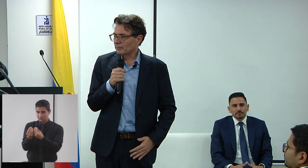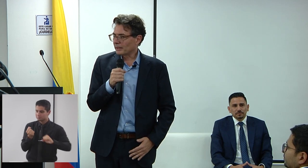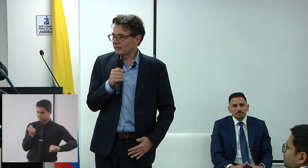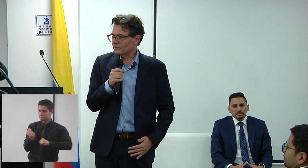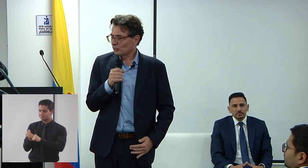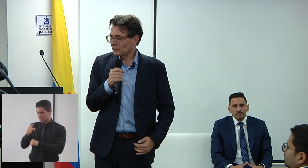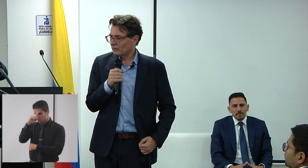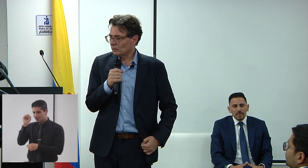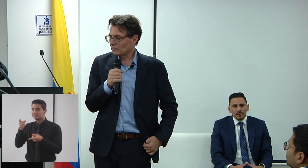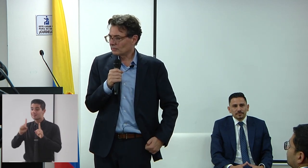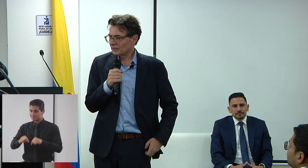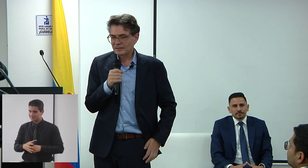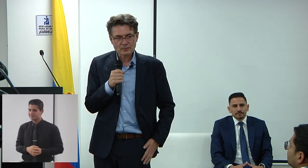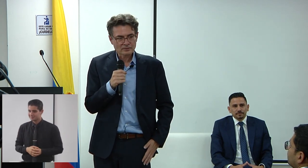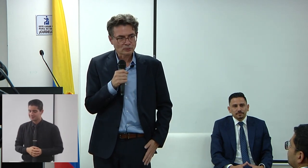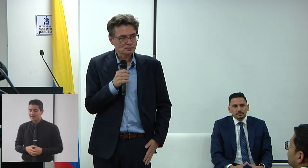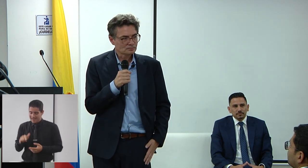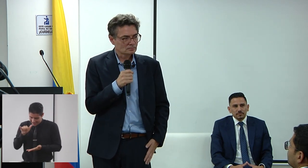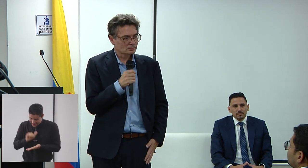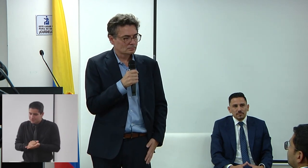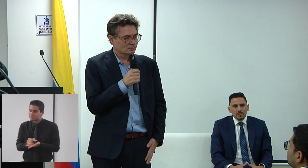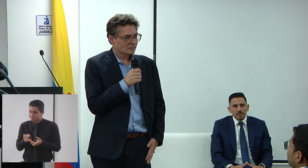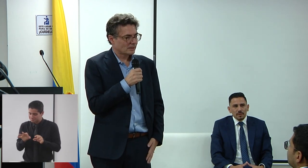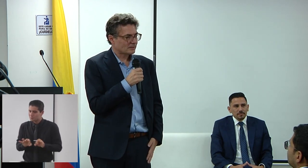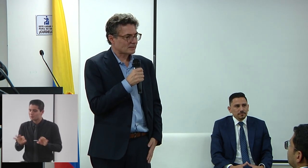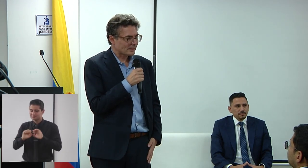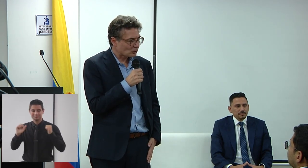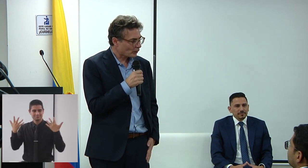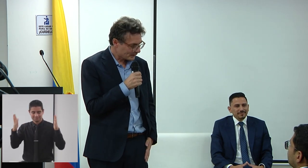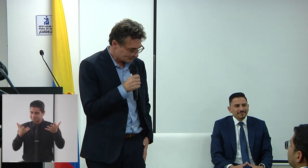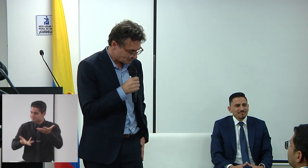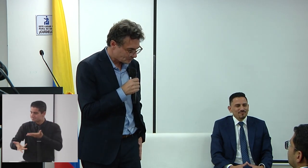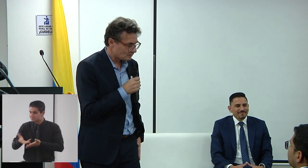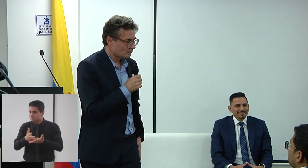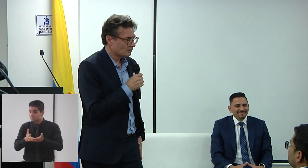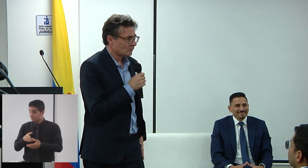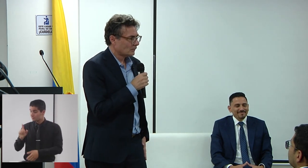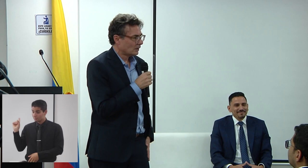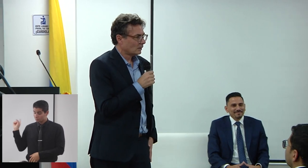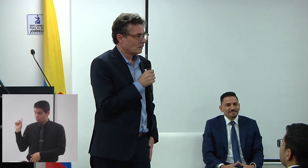Y eso también es motivo de celebración. Esa trayectoria,